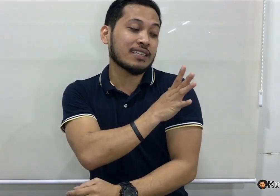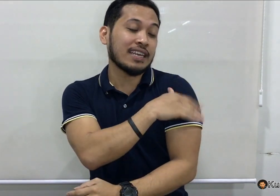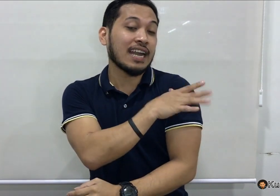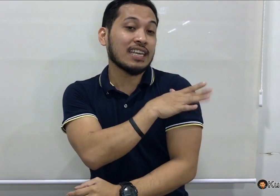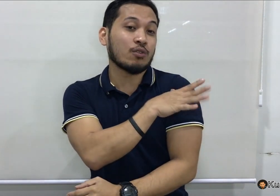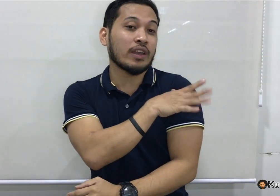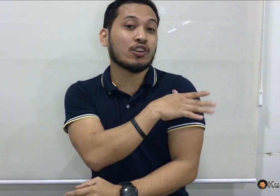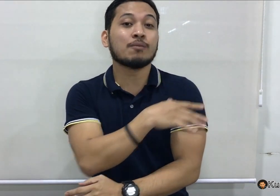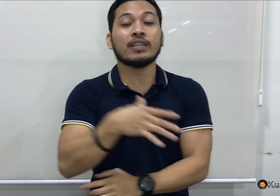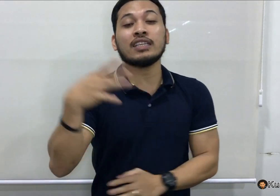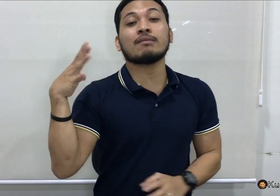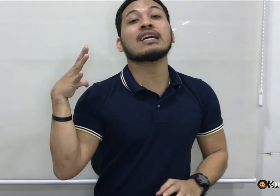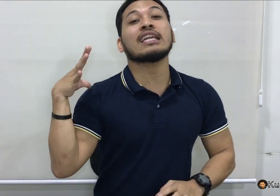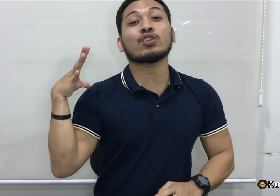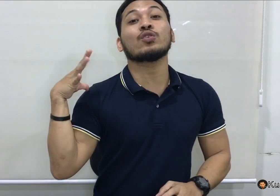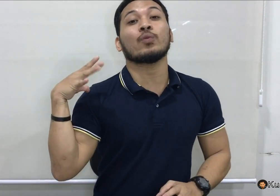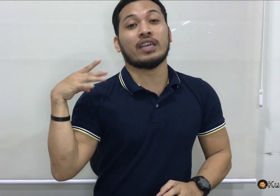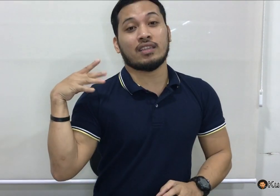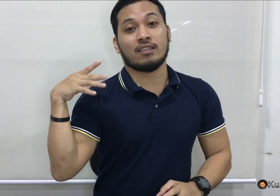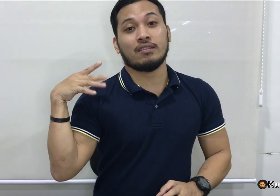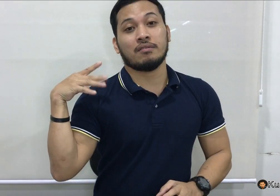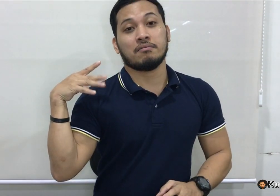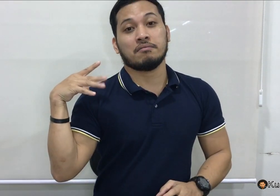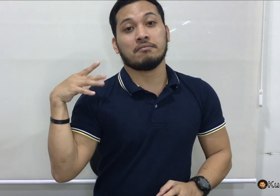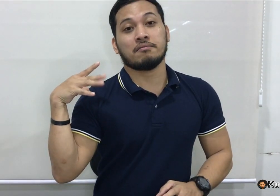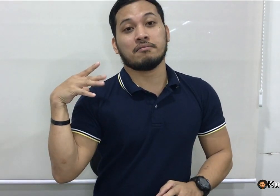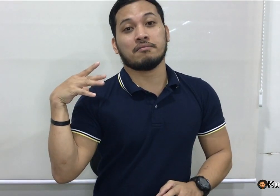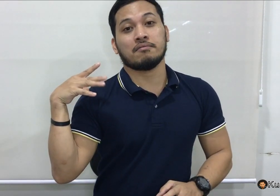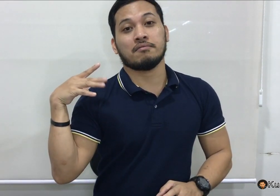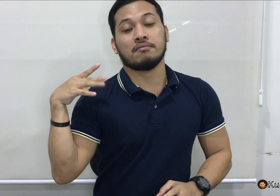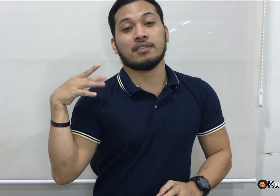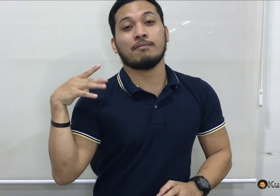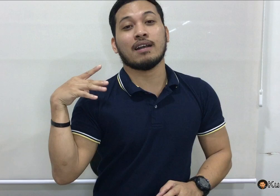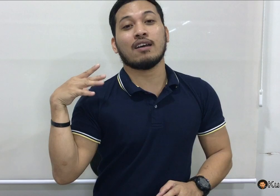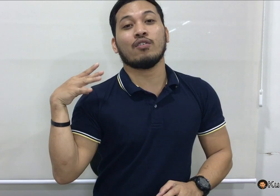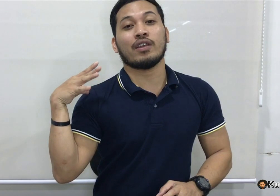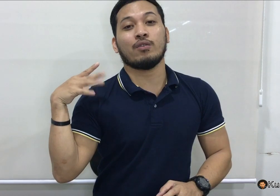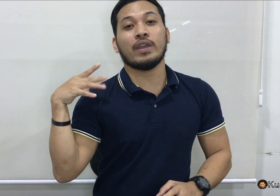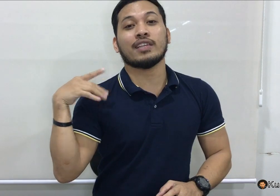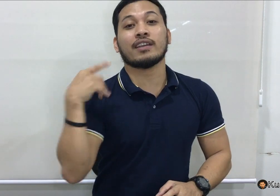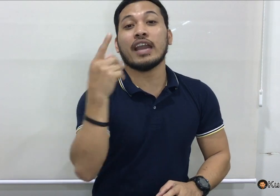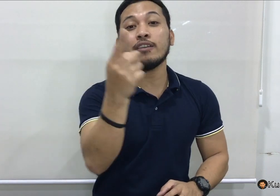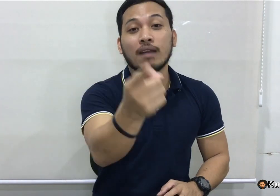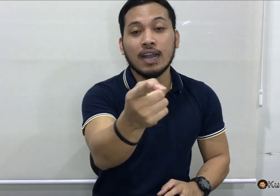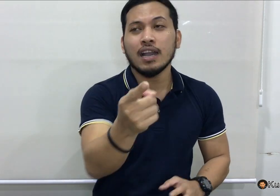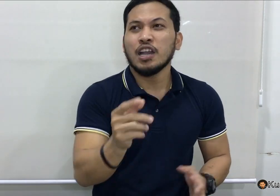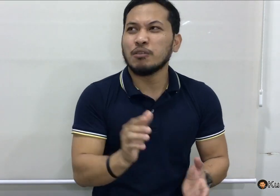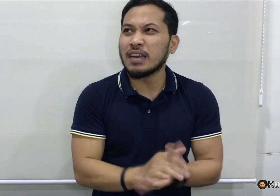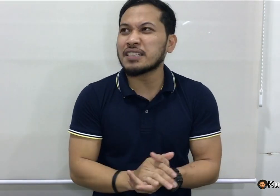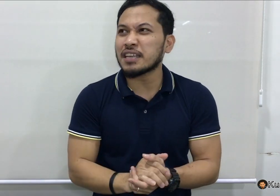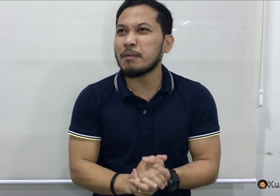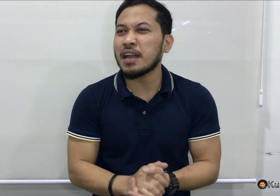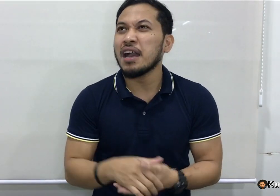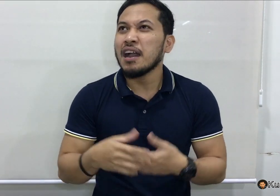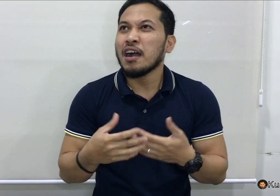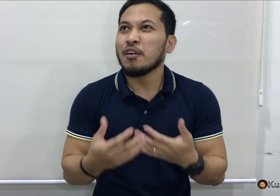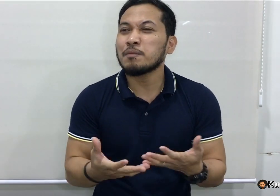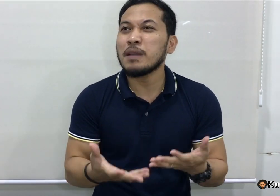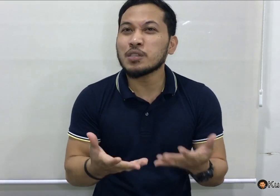mag-sign na ganyan yung wait. O, pwede nyo naman na ganito yung wait. Hmm. Diba? Okay, wait. Kaya yung mga, yung mga nagsasabi na, please